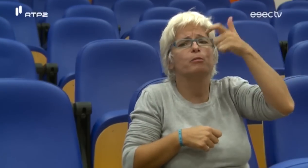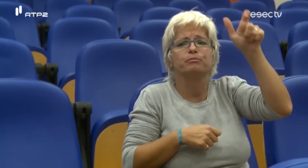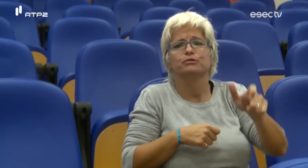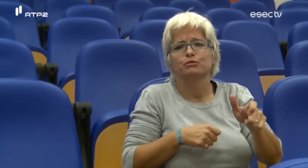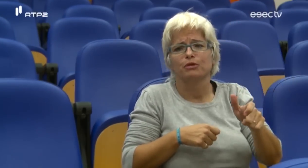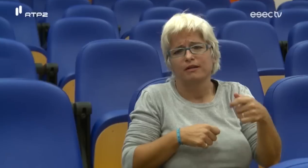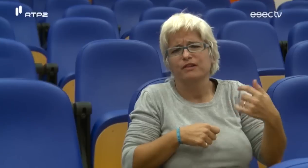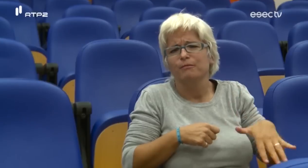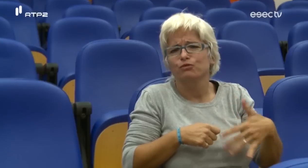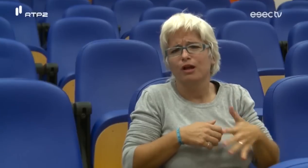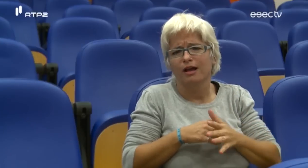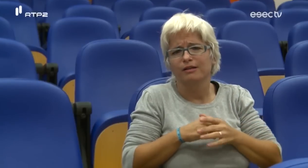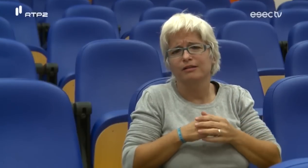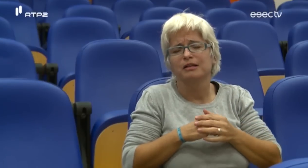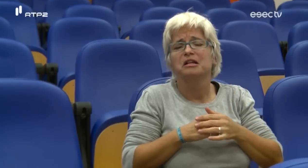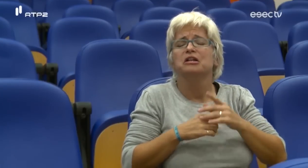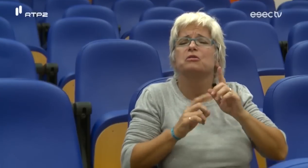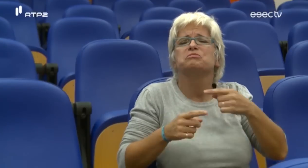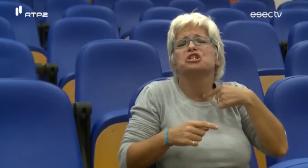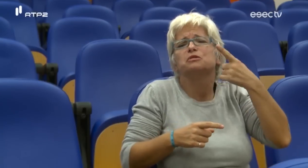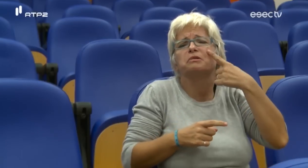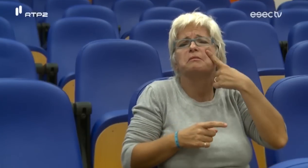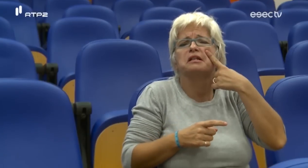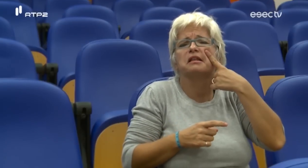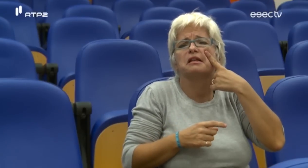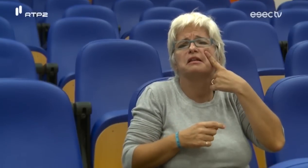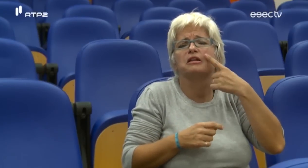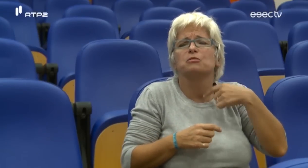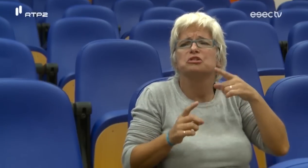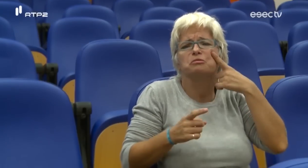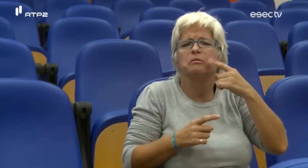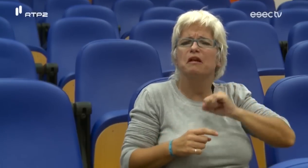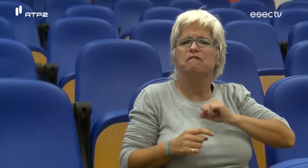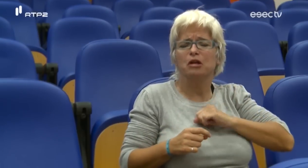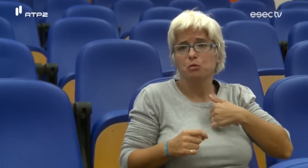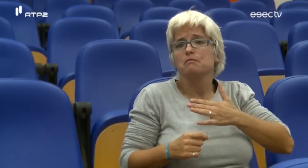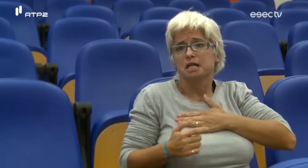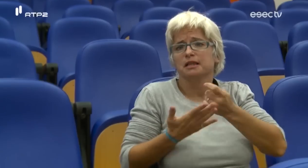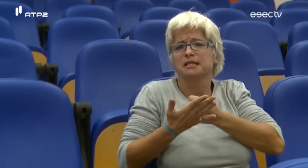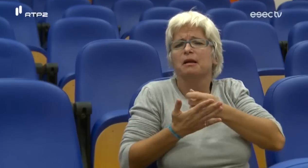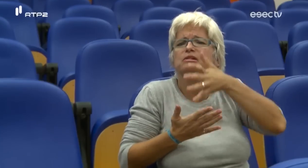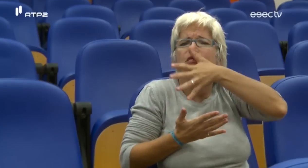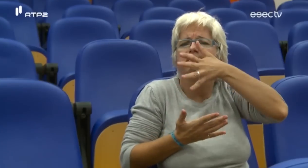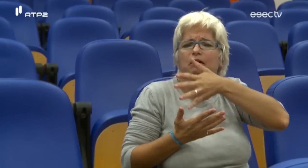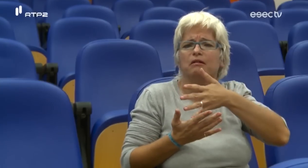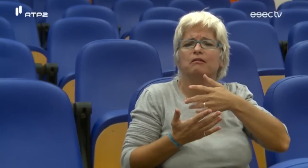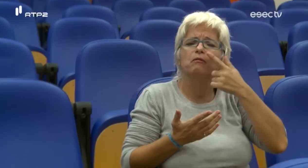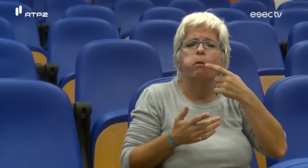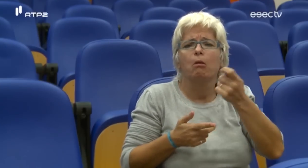chamássemos outra pessoa eu quis experimentar eu gosto muito de desenhar, mas sempre desenhei por